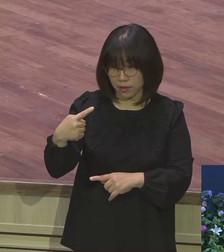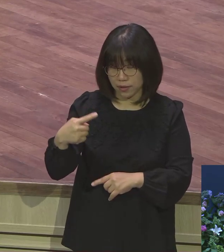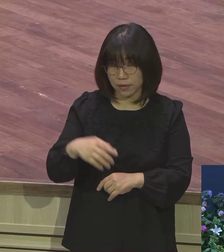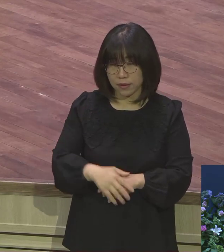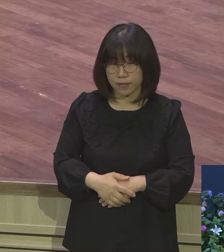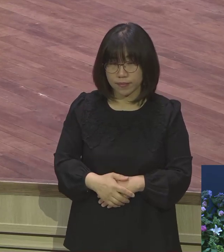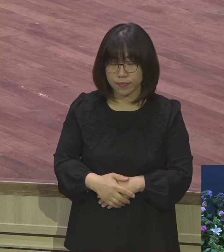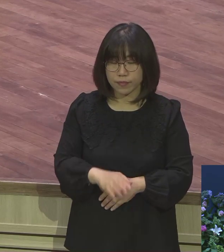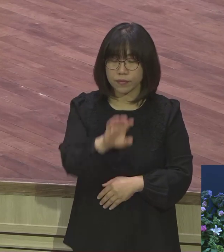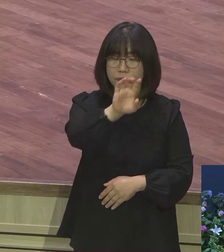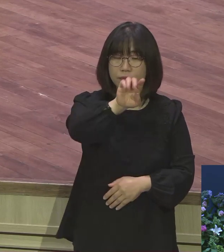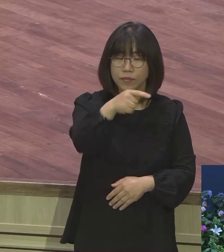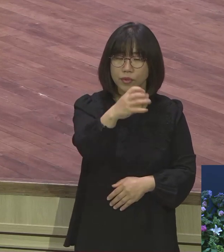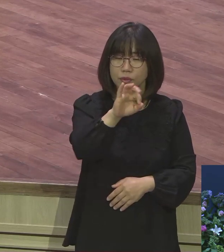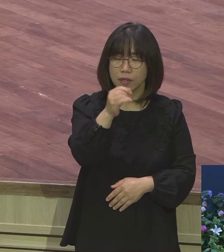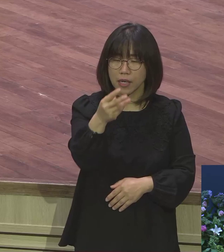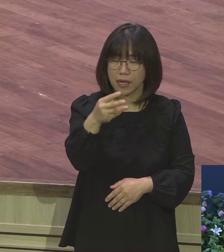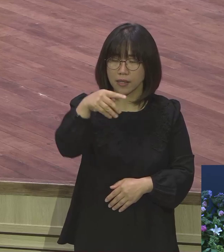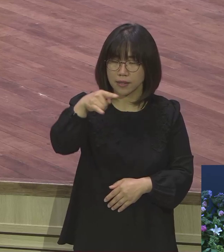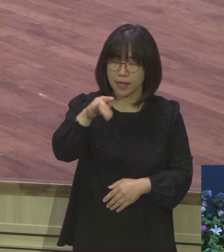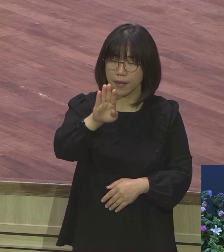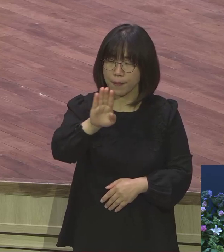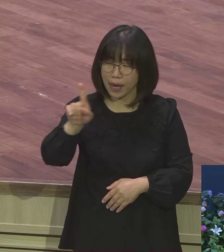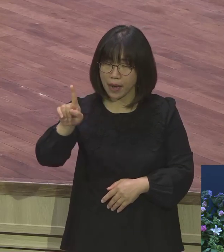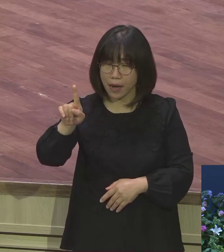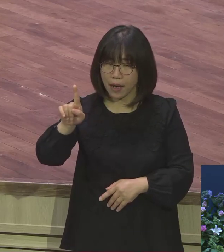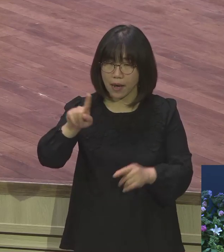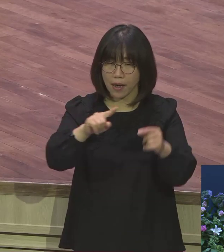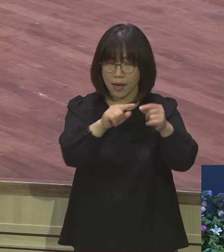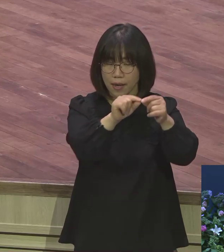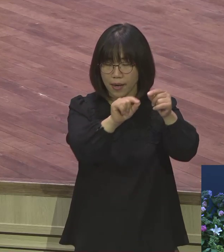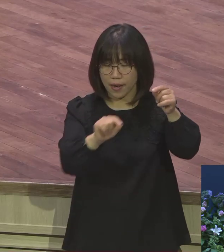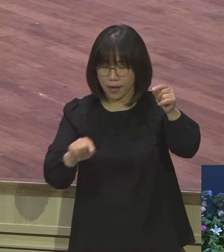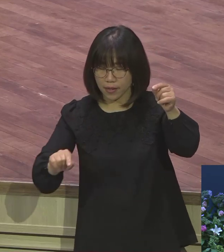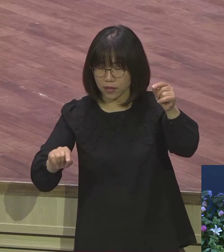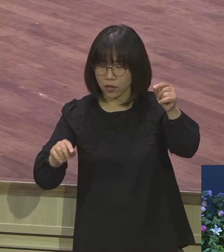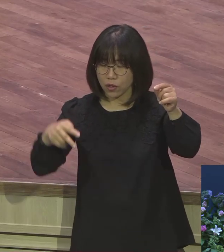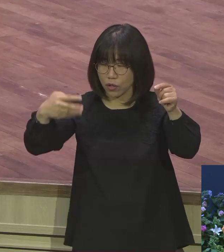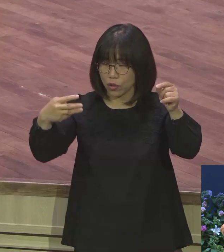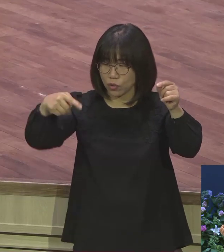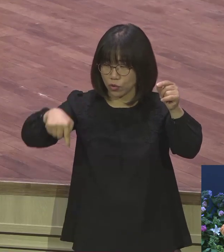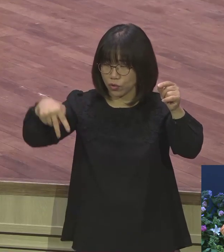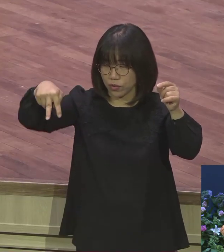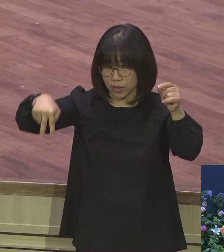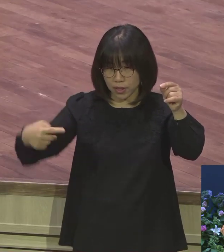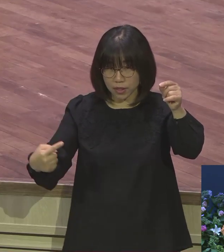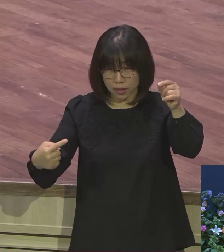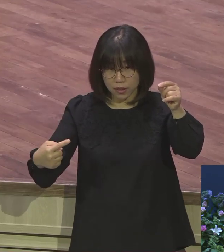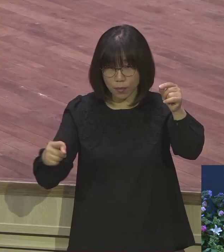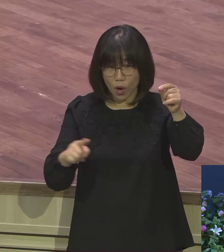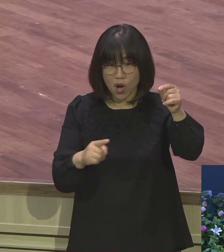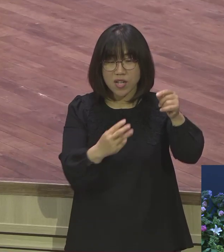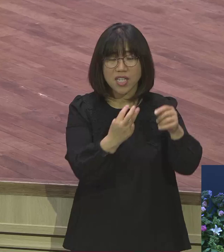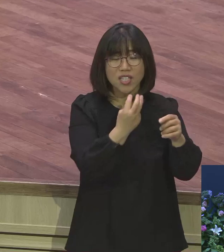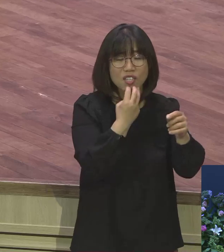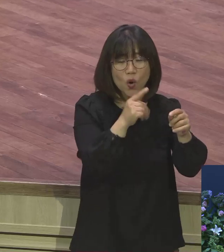부열세바에서 루스까지 거리는요 서울에서 천안까지 정도 됩니다. 서울에서 천안까지